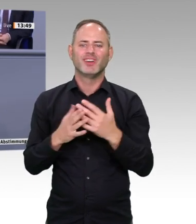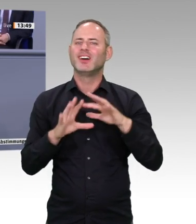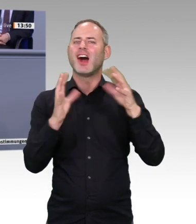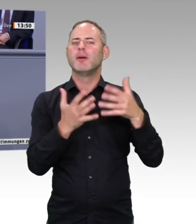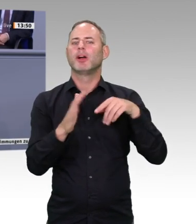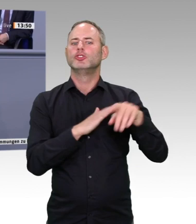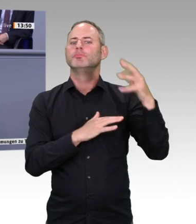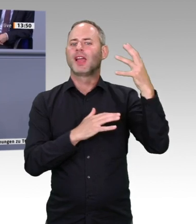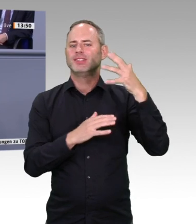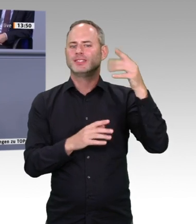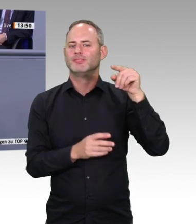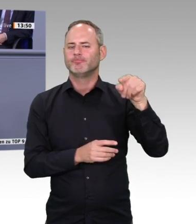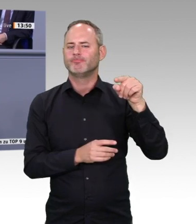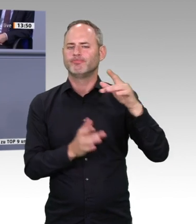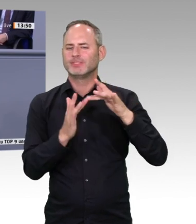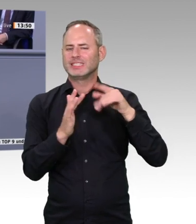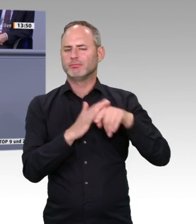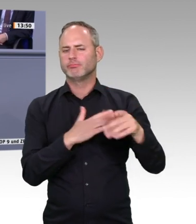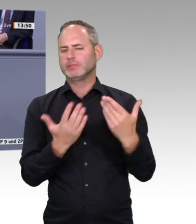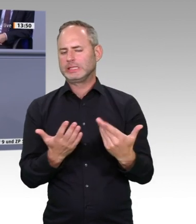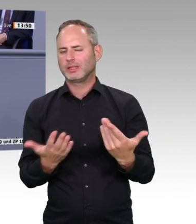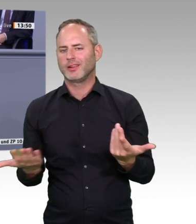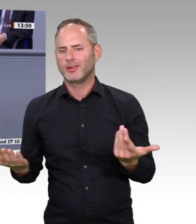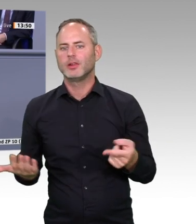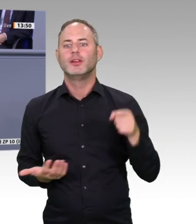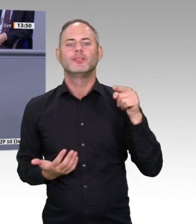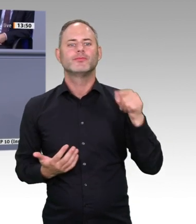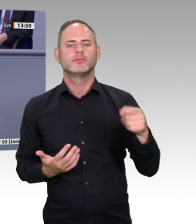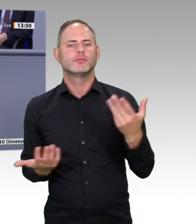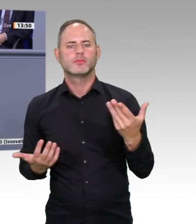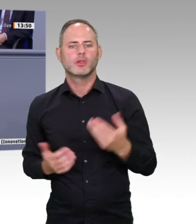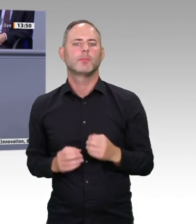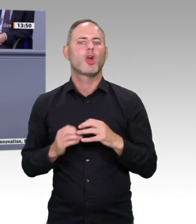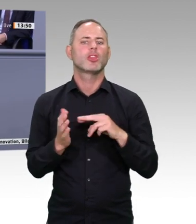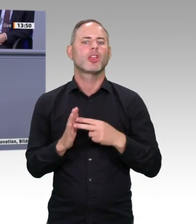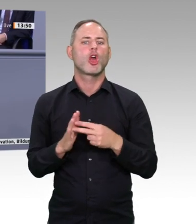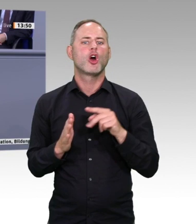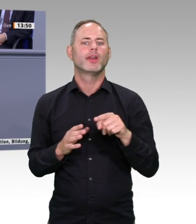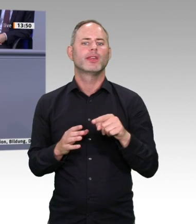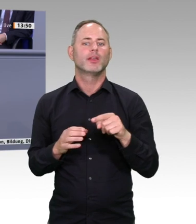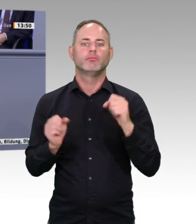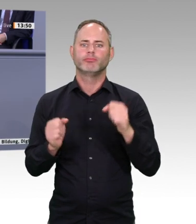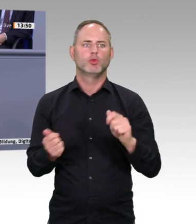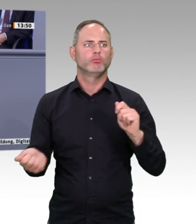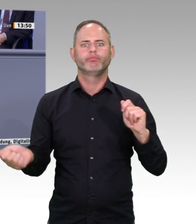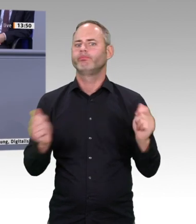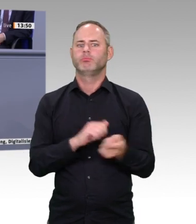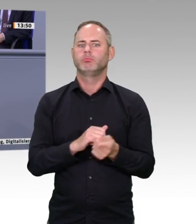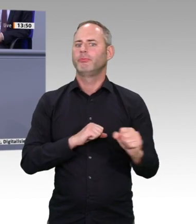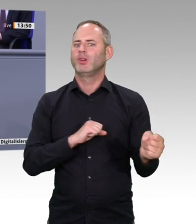weiter über biobasierte Kraftstoffe, personalisierte Medizin und letztendlich hin bis zu einem Impfstoff, beispielsweise für